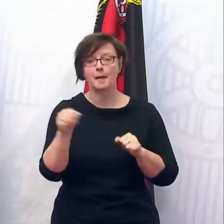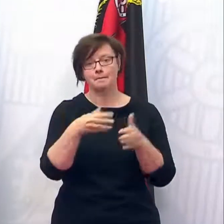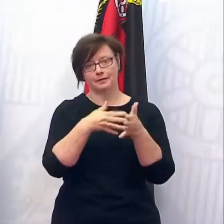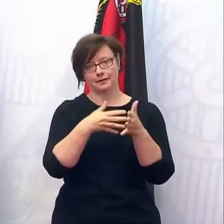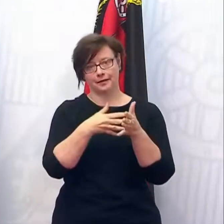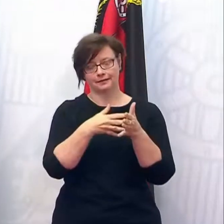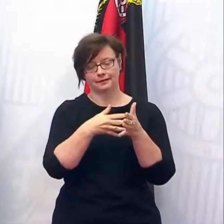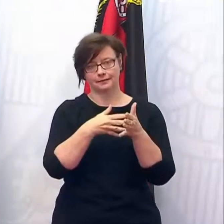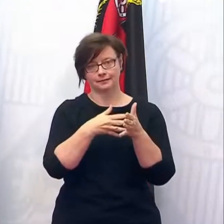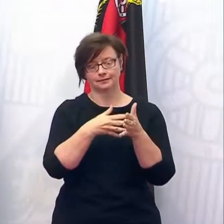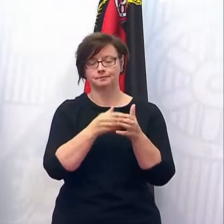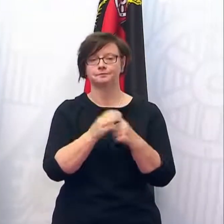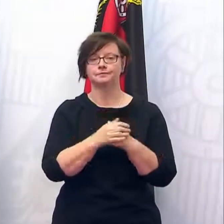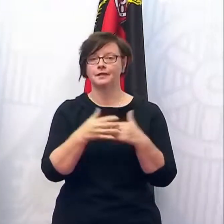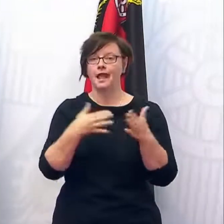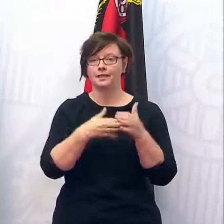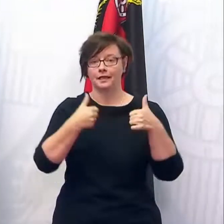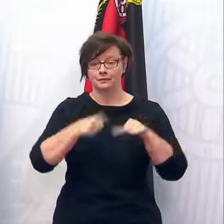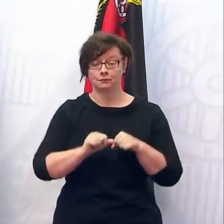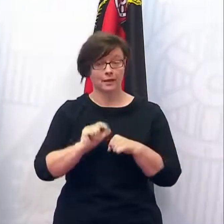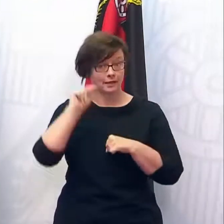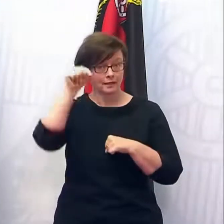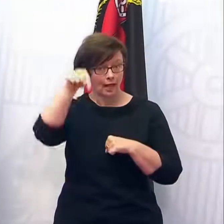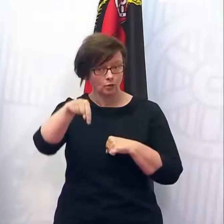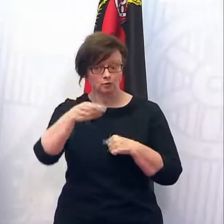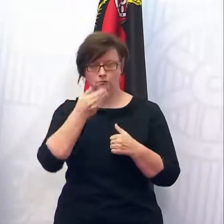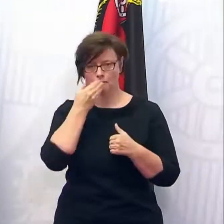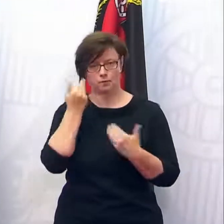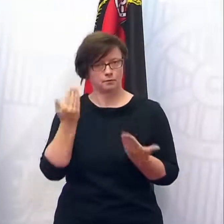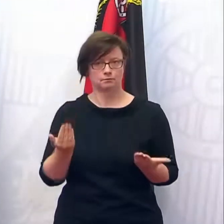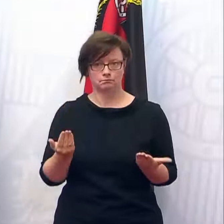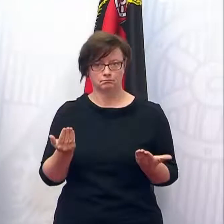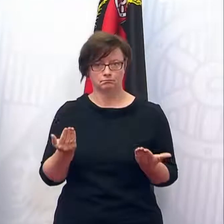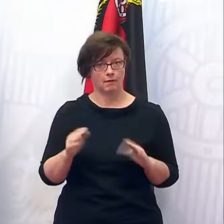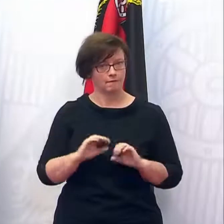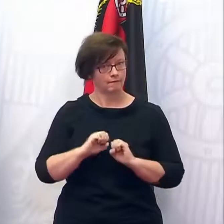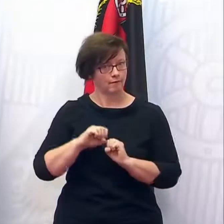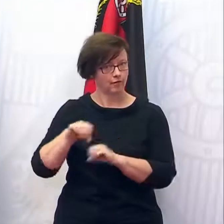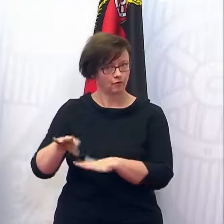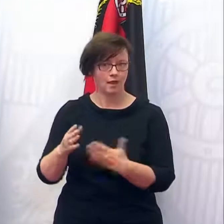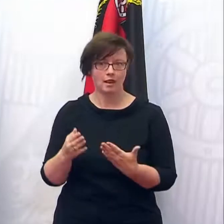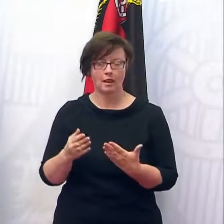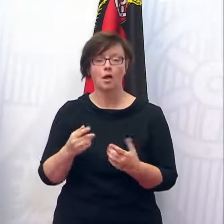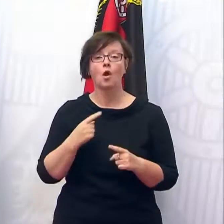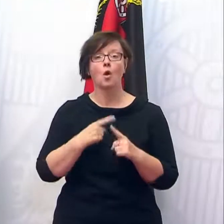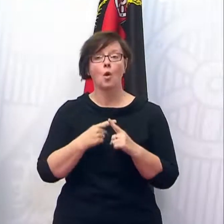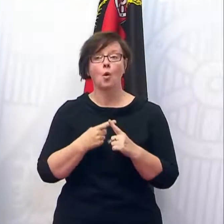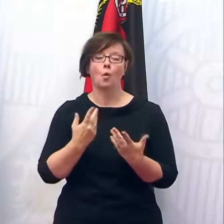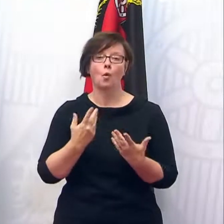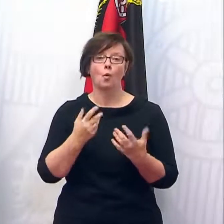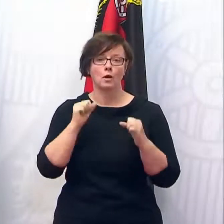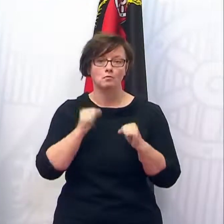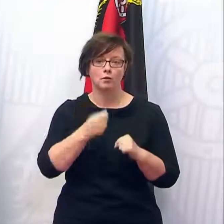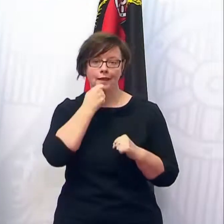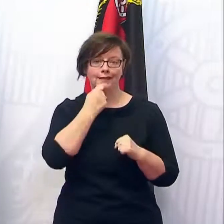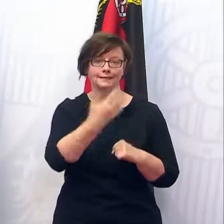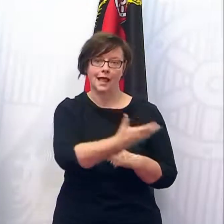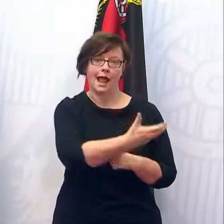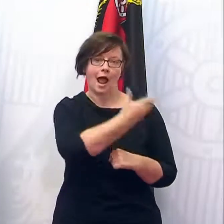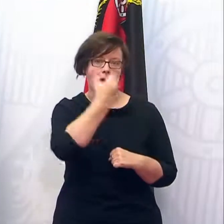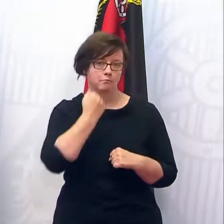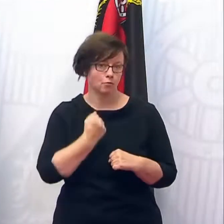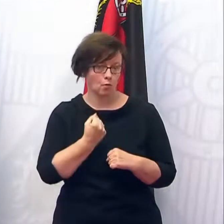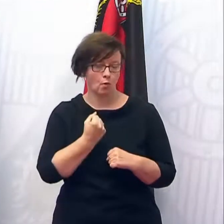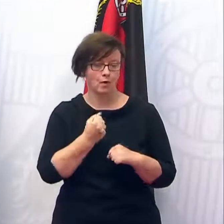in dem Fall, dass die Testpflicht im Freien entfällt. Das haben Sie auch schon berichtet. Und dass die Möglichkeit der Abholung von Speisen,